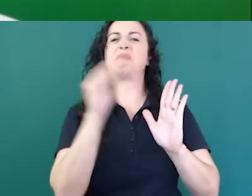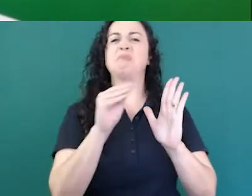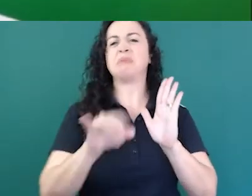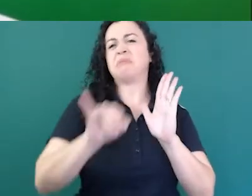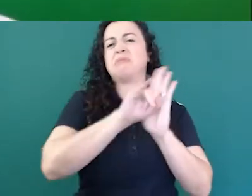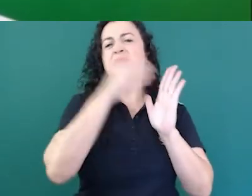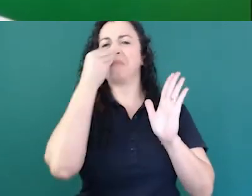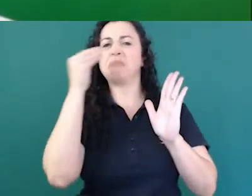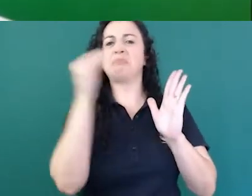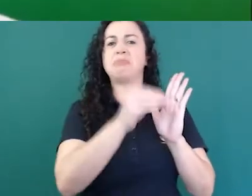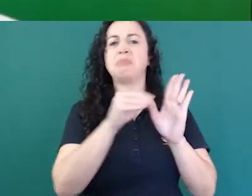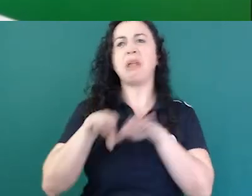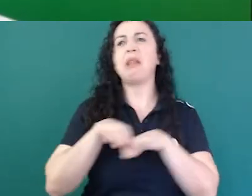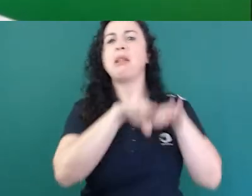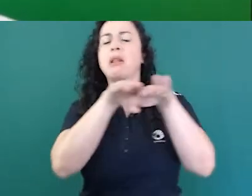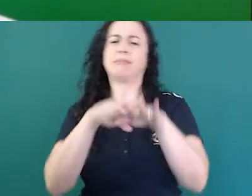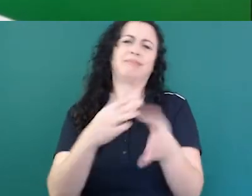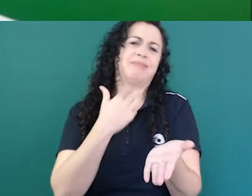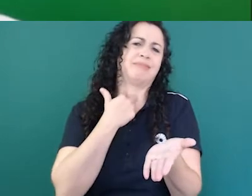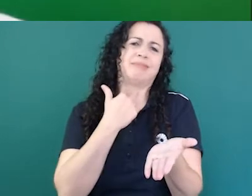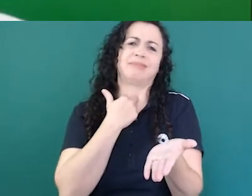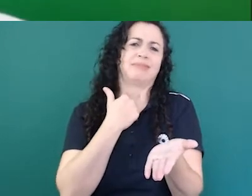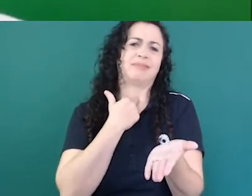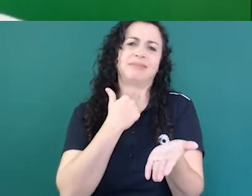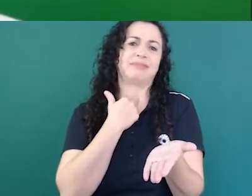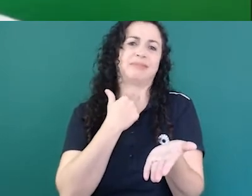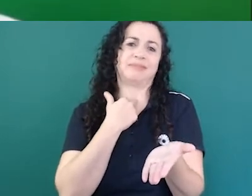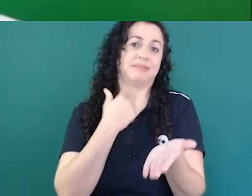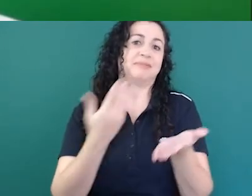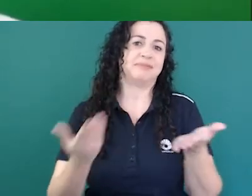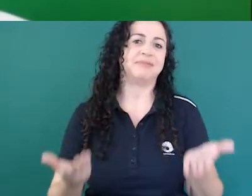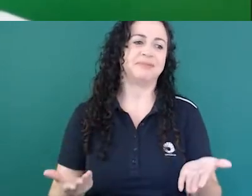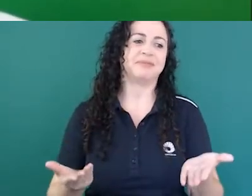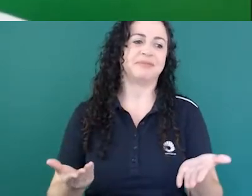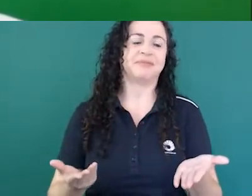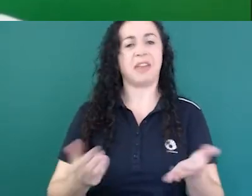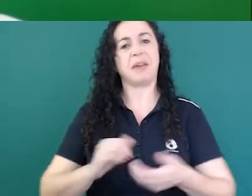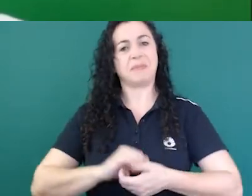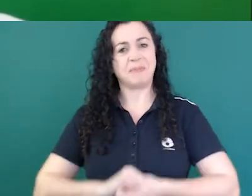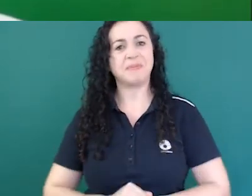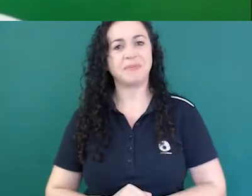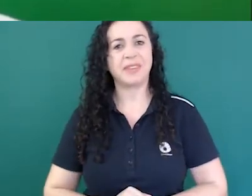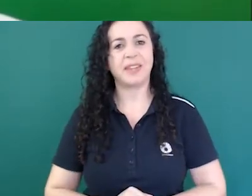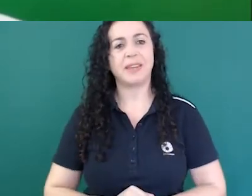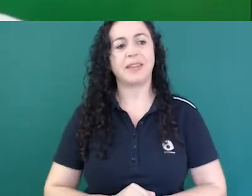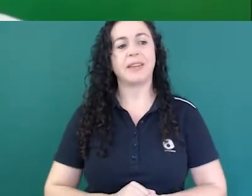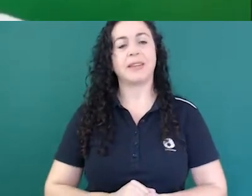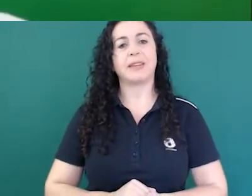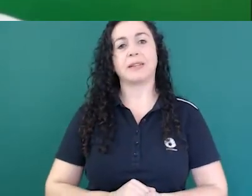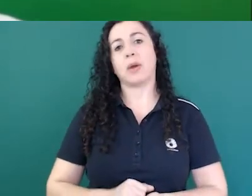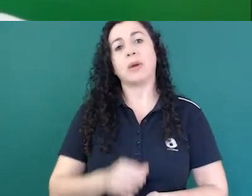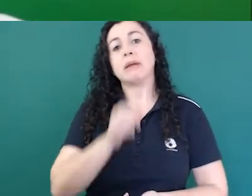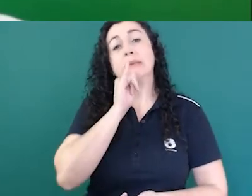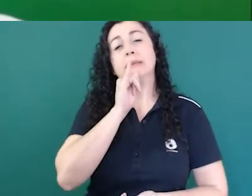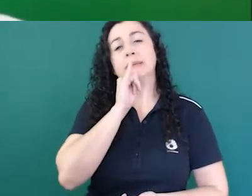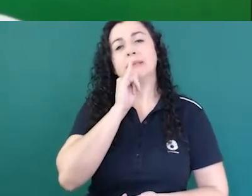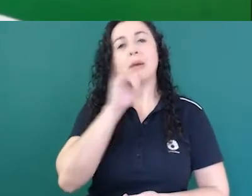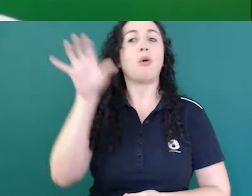Nós, portugueses aqui, nós não queremos abrir e todos falarmos, escrevemos em Esperanto. Esperanto é uma